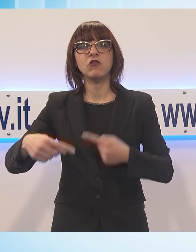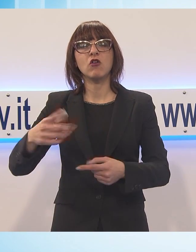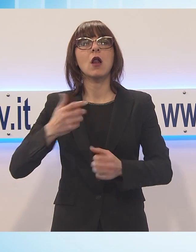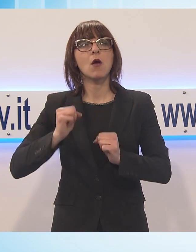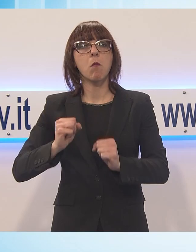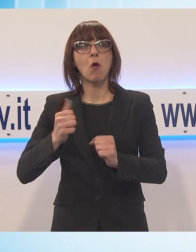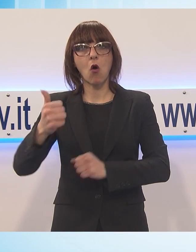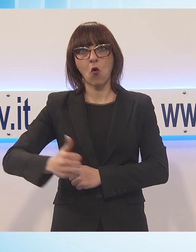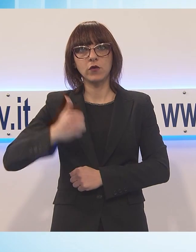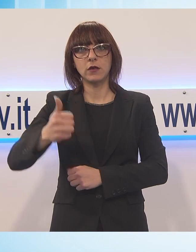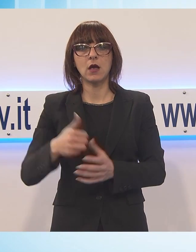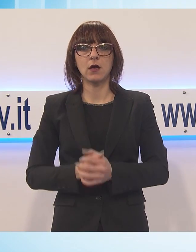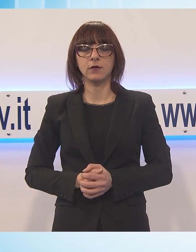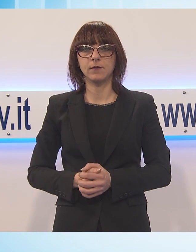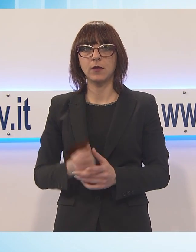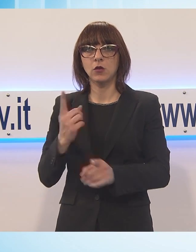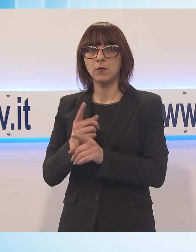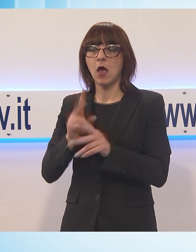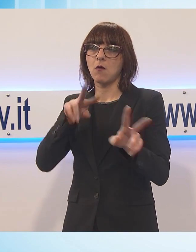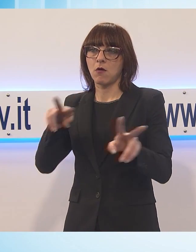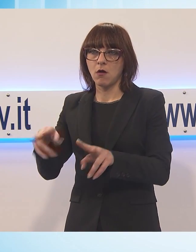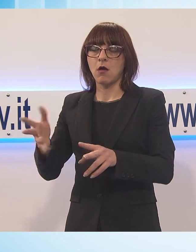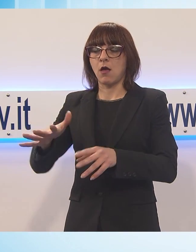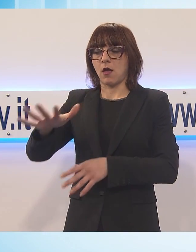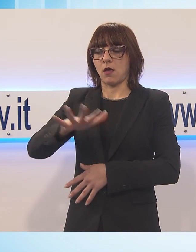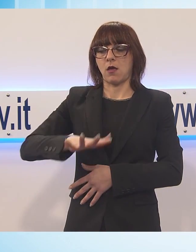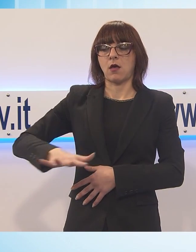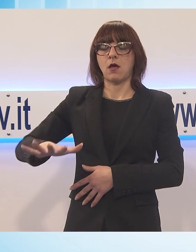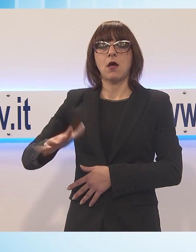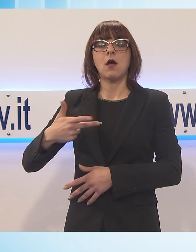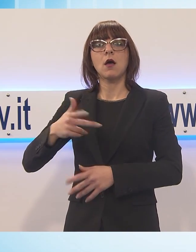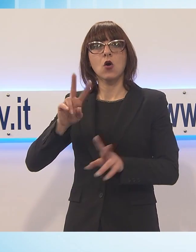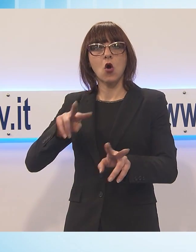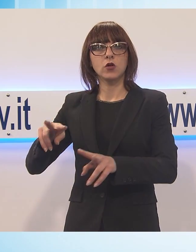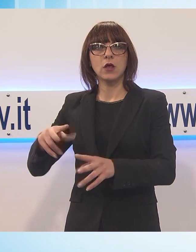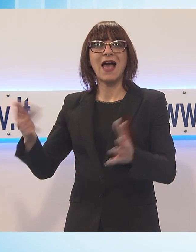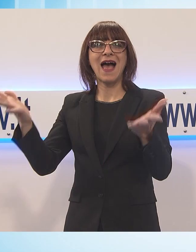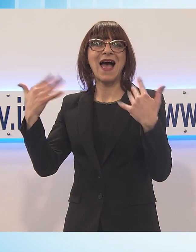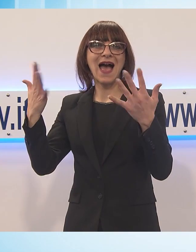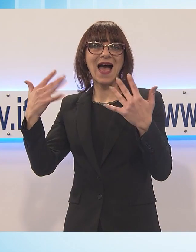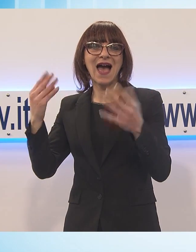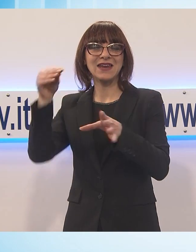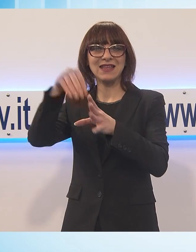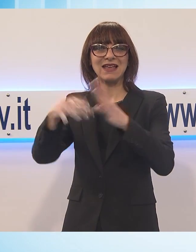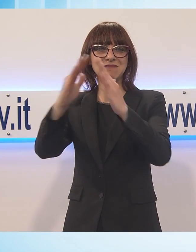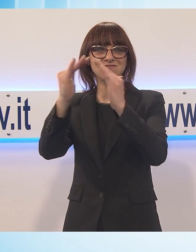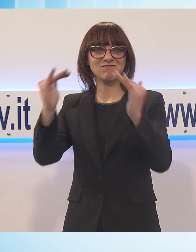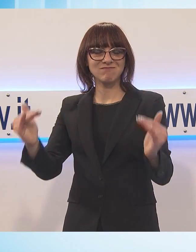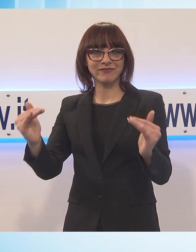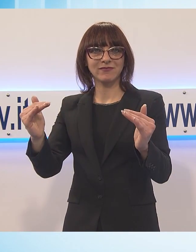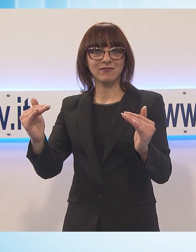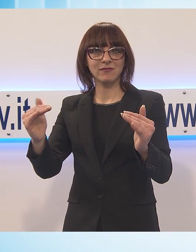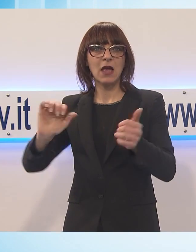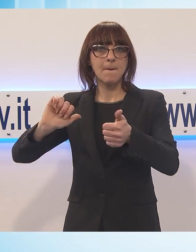stabilizzazione delle aree, aree non aree, aree interne per la pressurizzazione, tutte queste cose qui